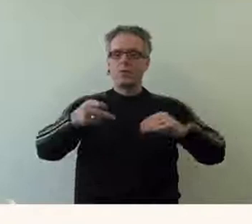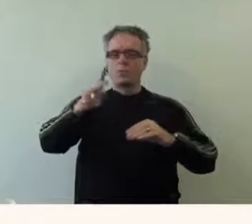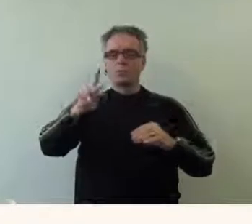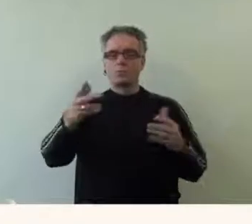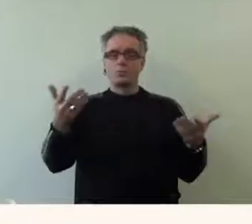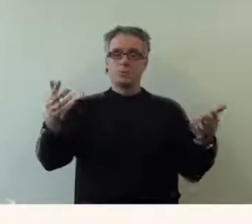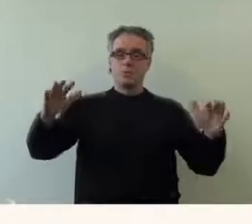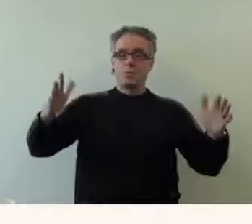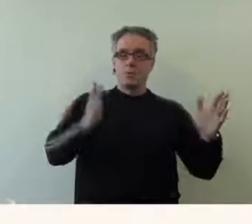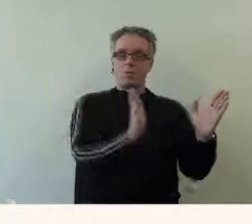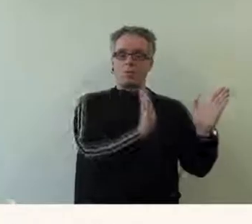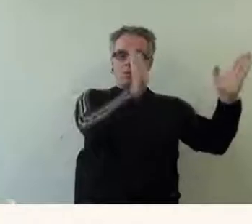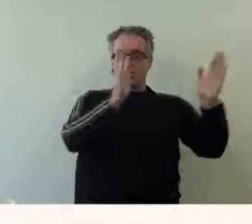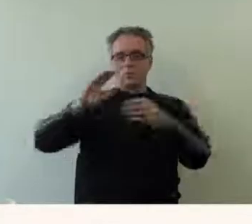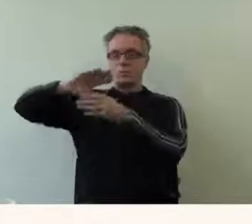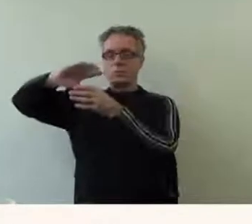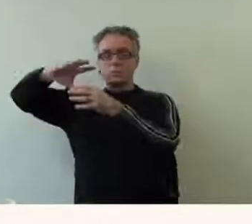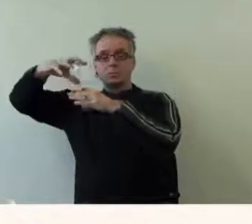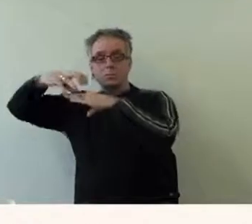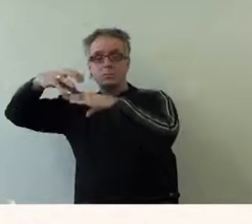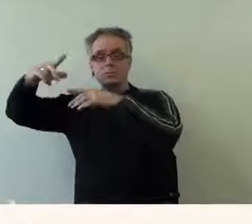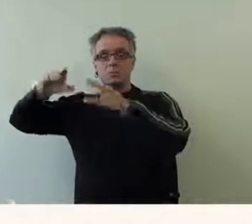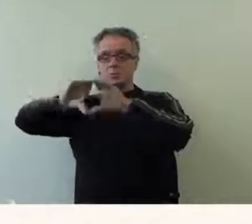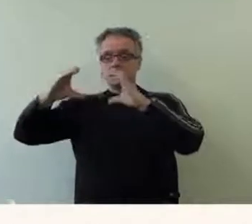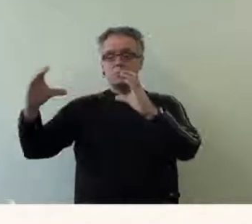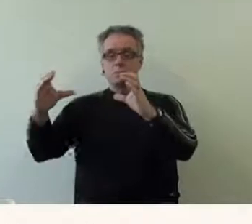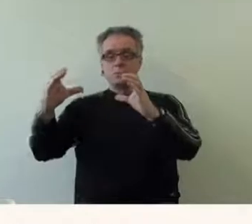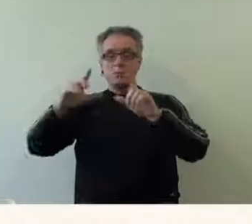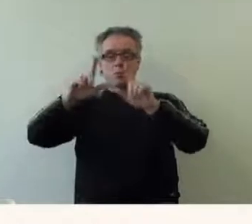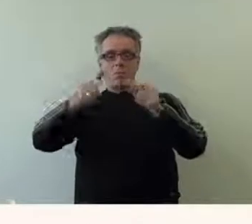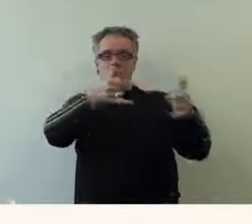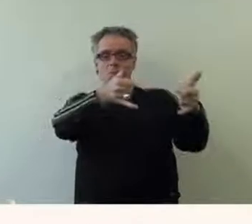Pour votre confort, des bancs sont disponibles dans la plupart des espaces.